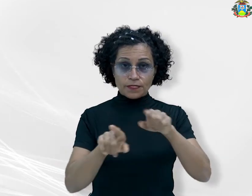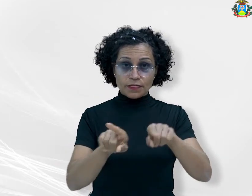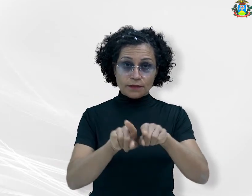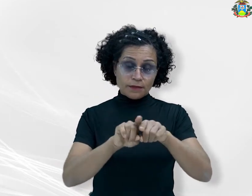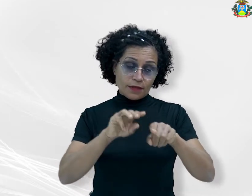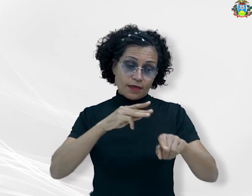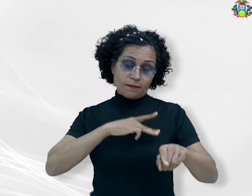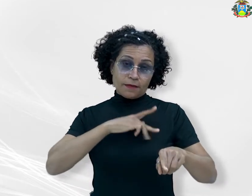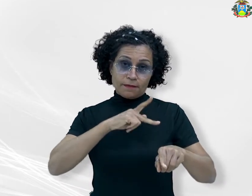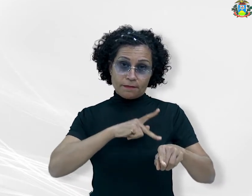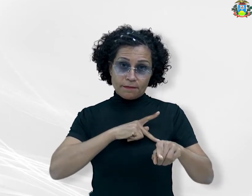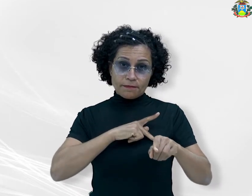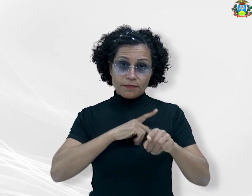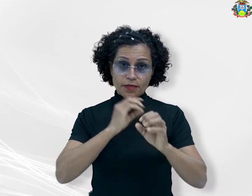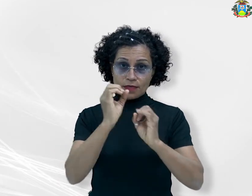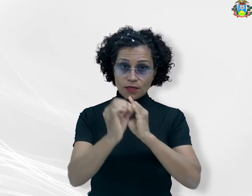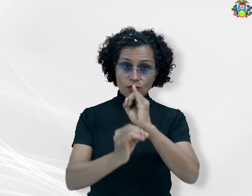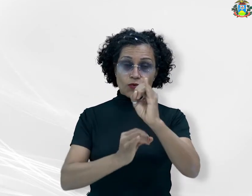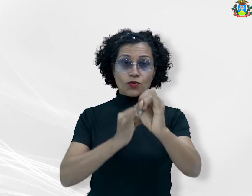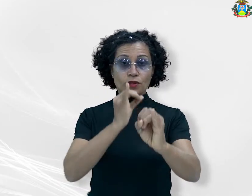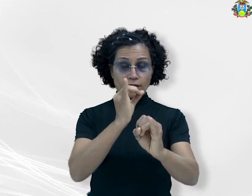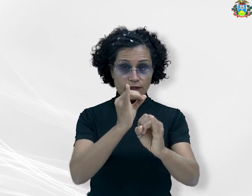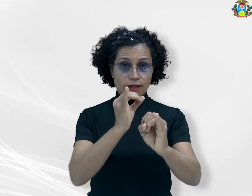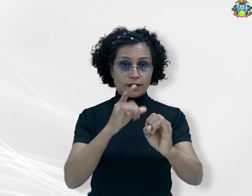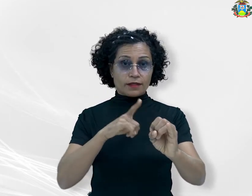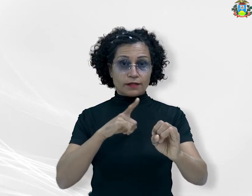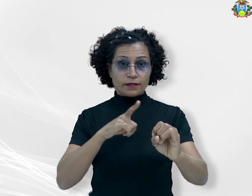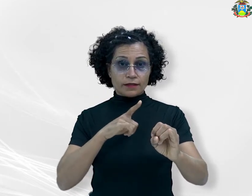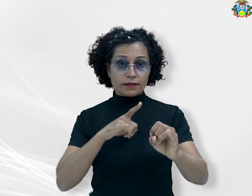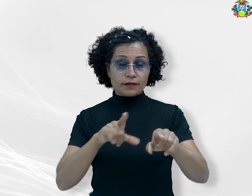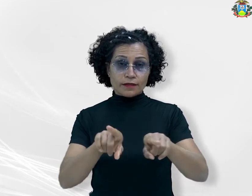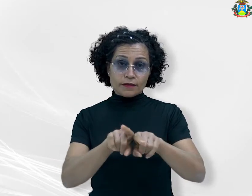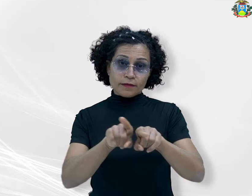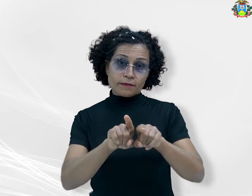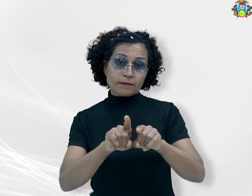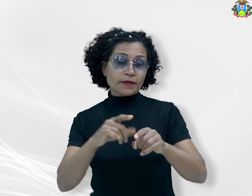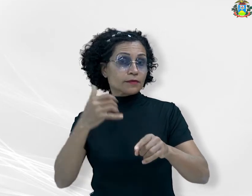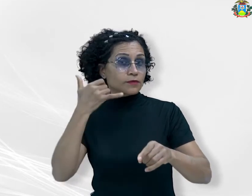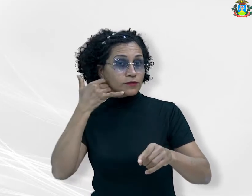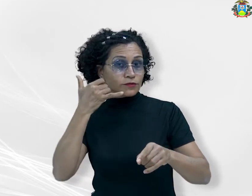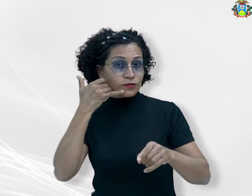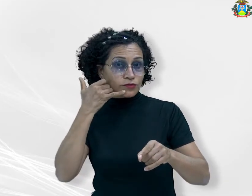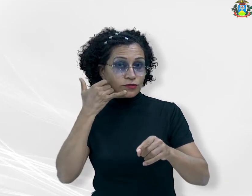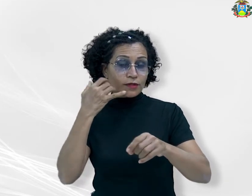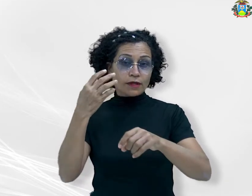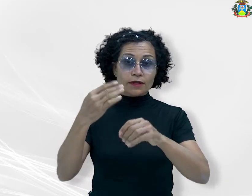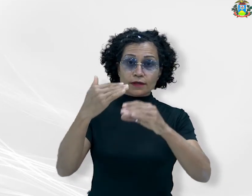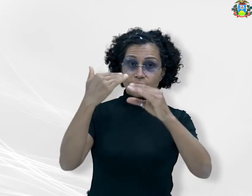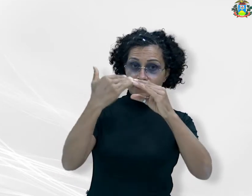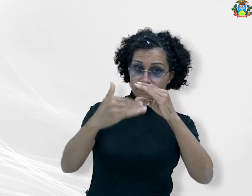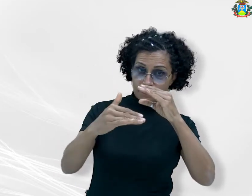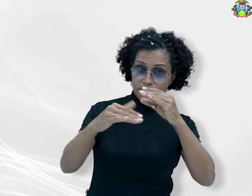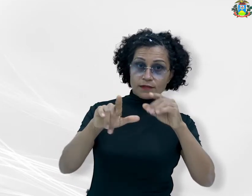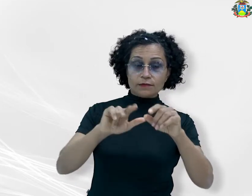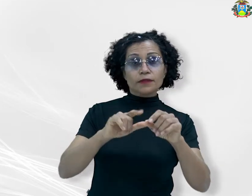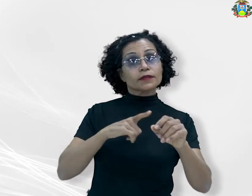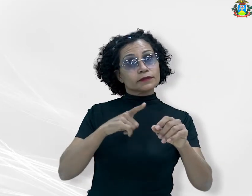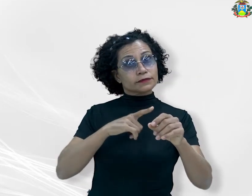operacionais Android e iOS, e-mail ouvidoria.mpmt.mp.br